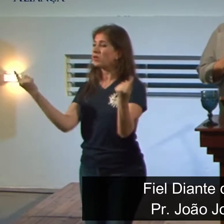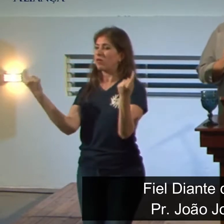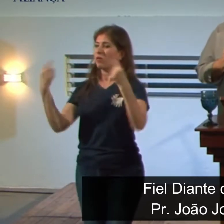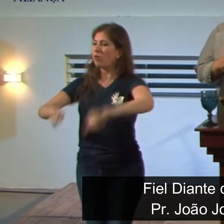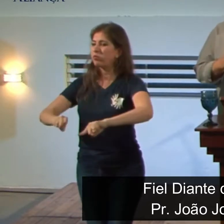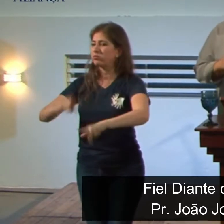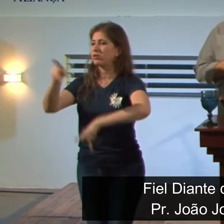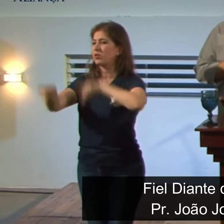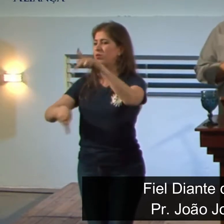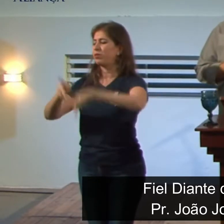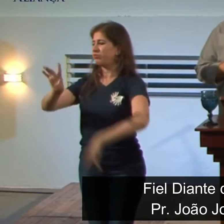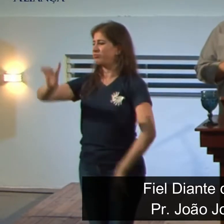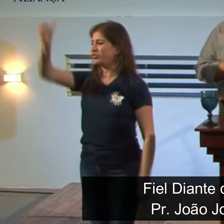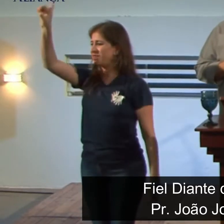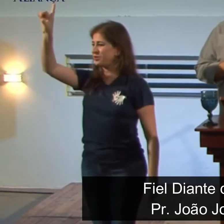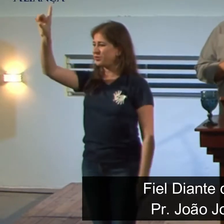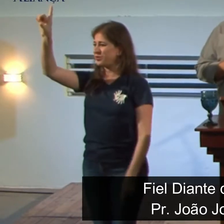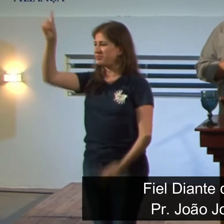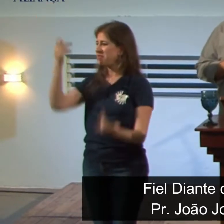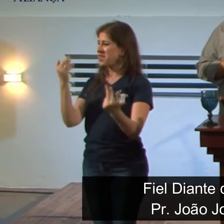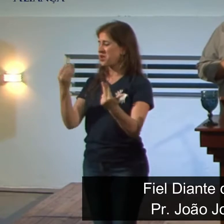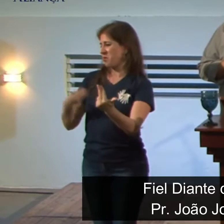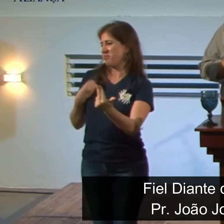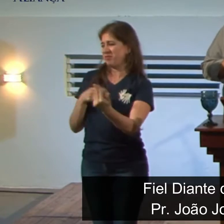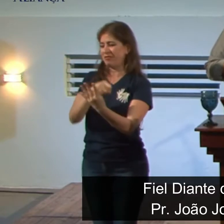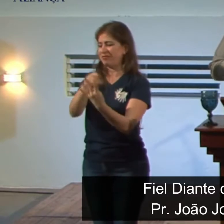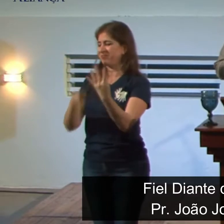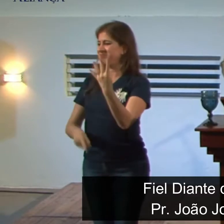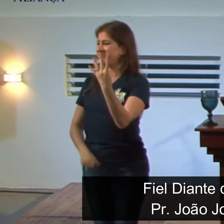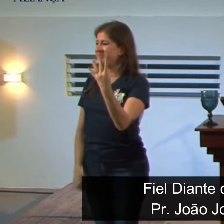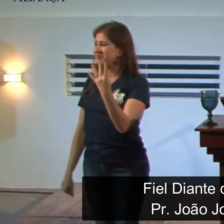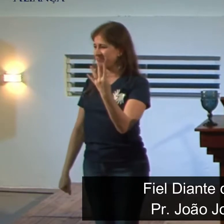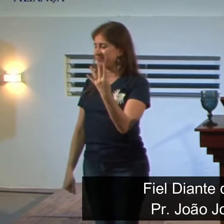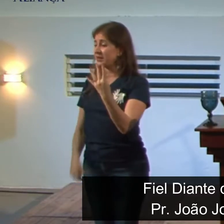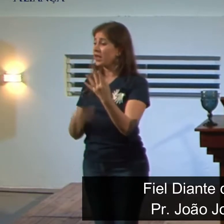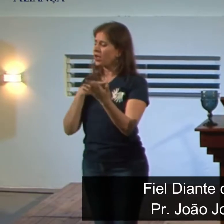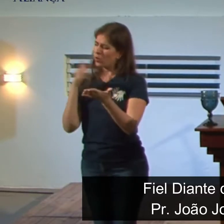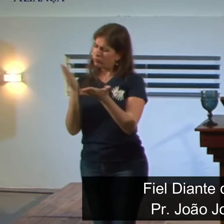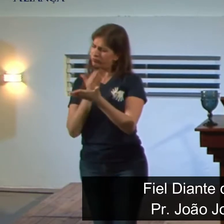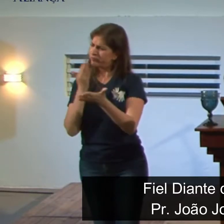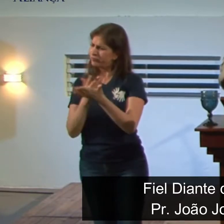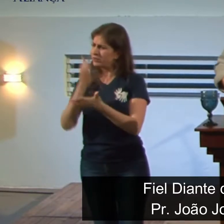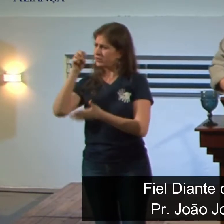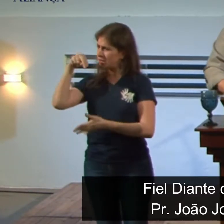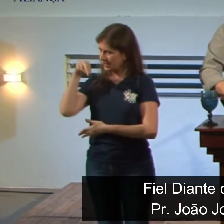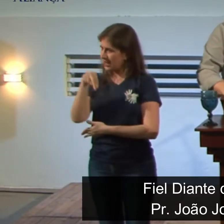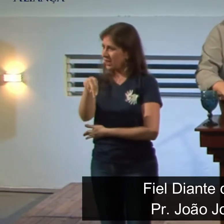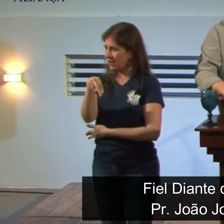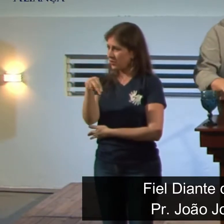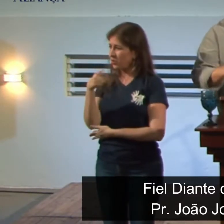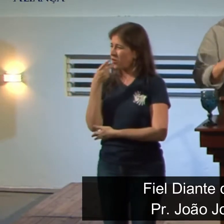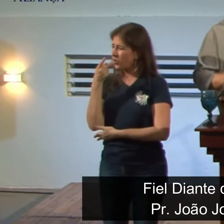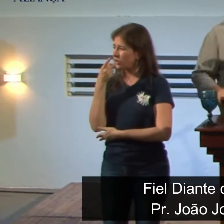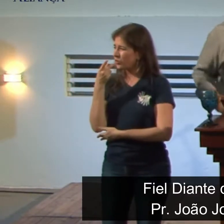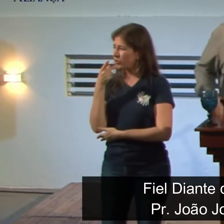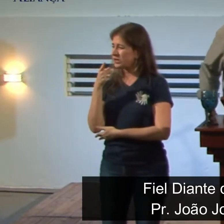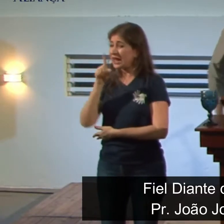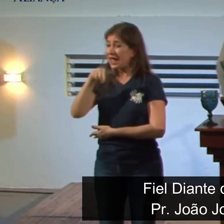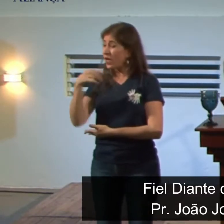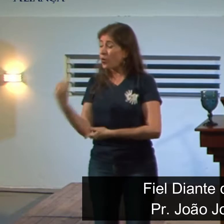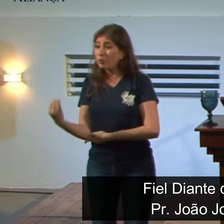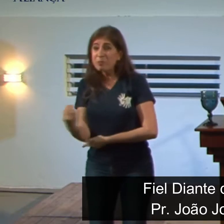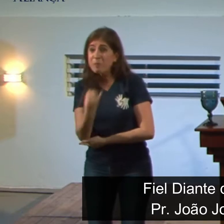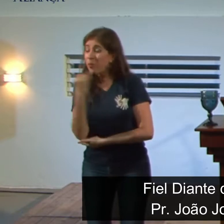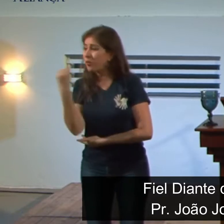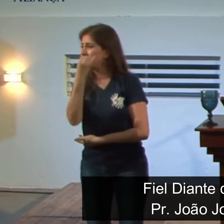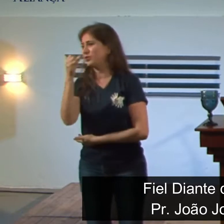o povo de Deus. Amém? O livro de Daniel, querido, só algumas considerações iniciais, o livro de Daniel é considerado um dos livros mais importantes do